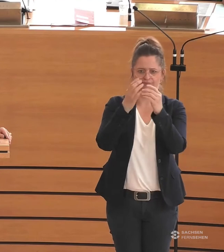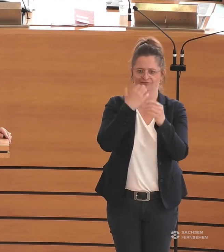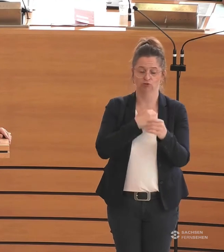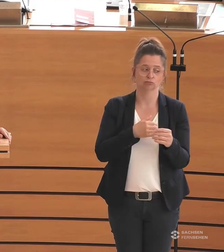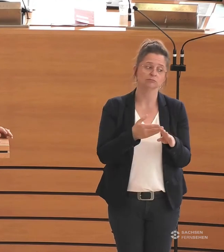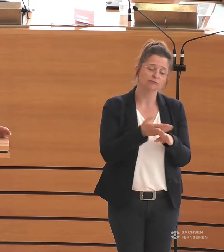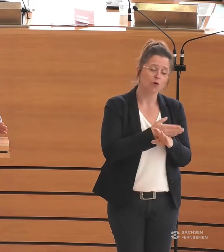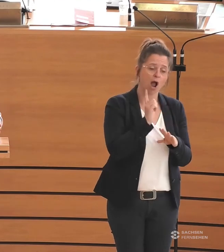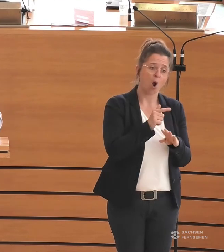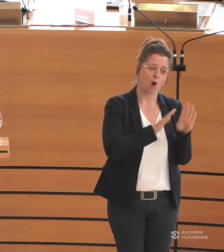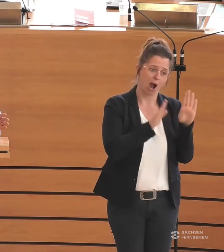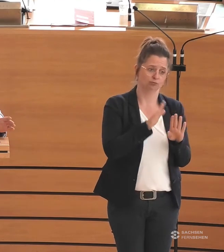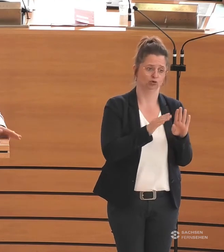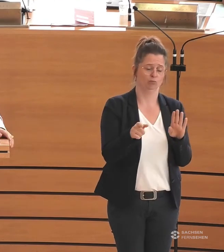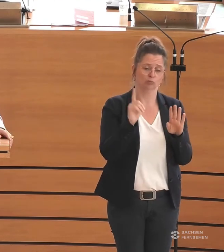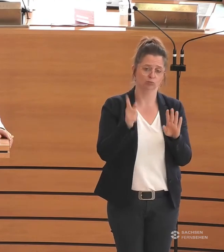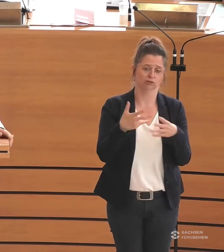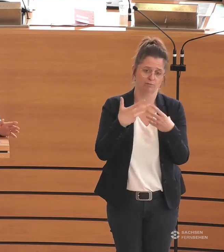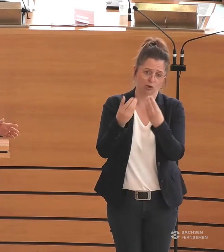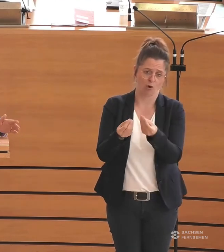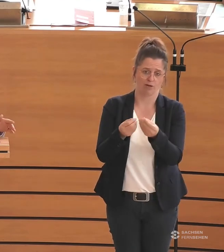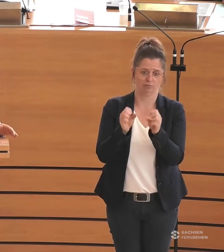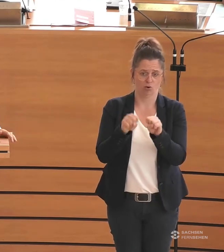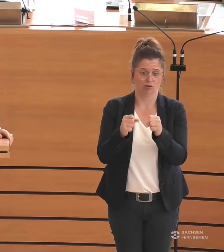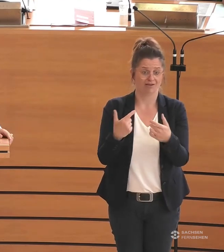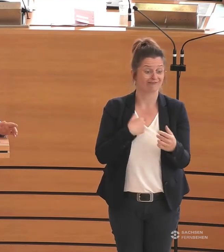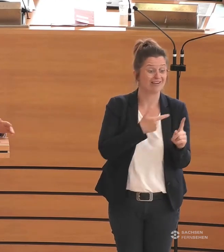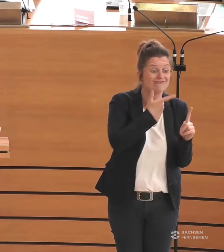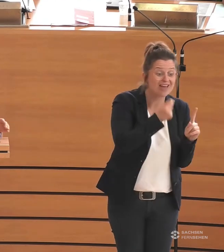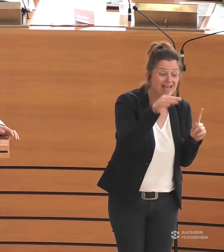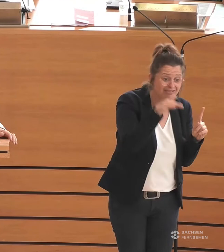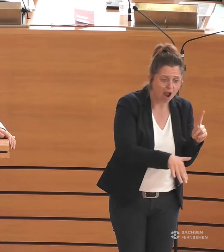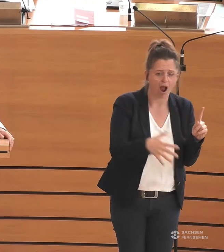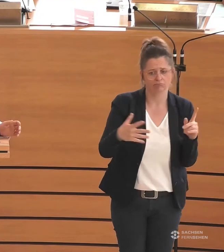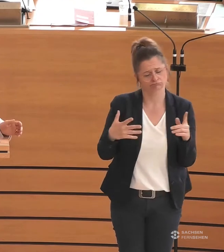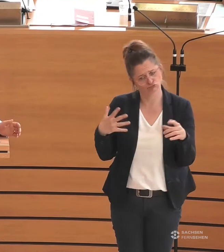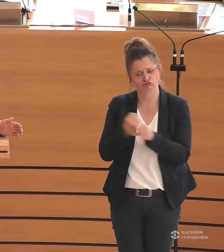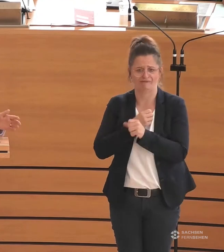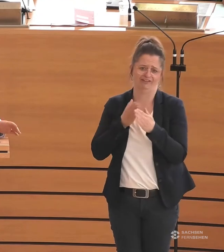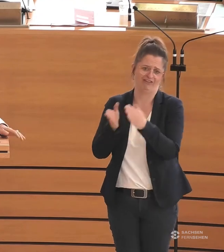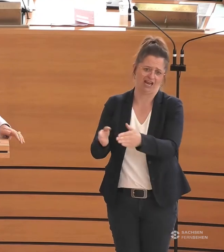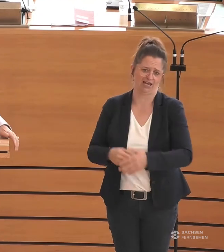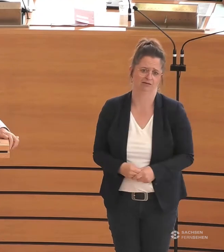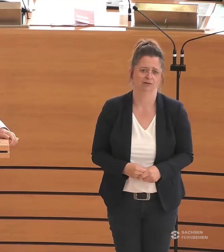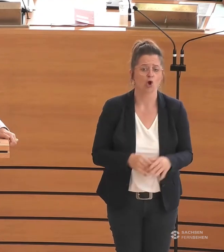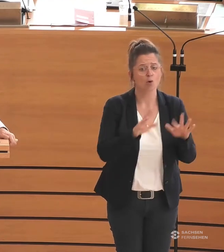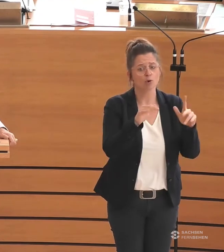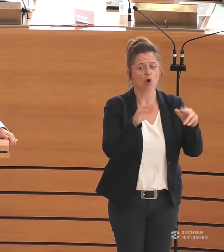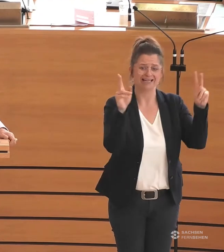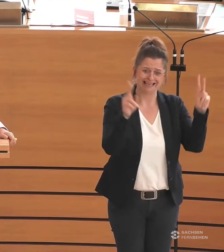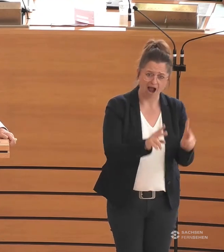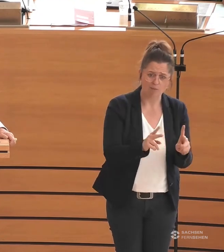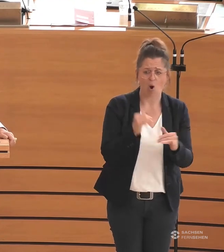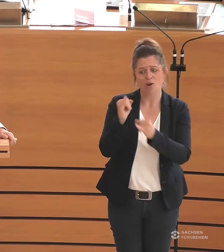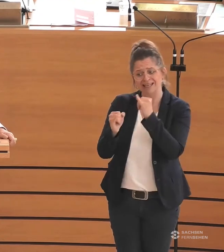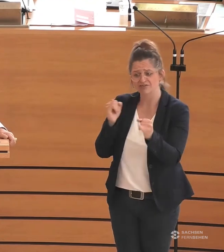diese Sache ermöglichen. Denn wo ein Wille ist, ist auch immer ein Weg. Bürokratieabbau und individuelle